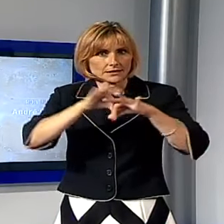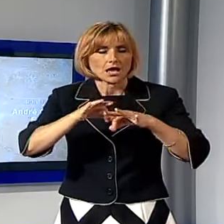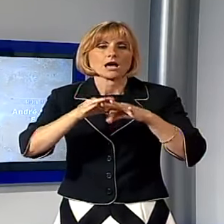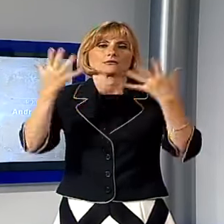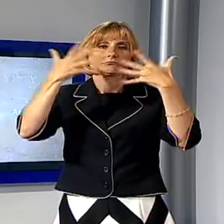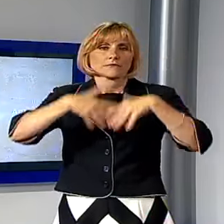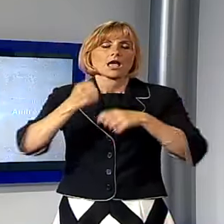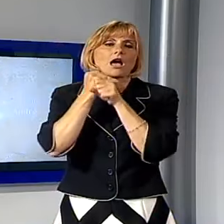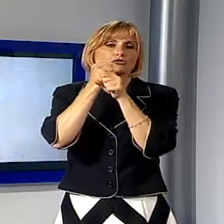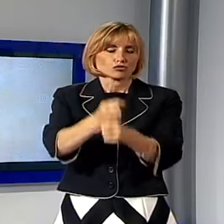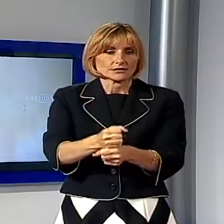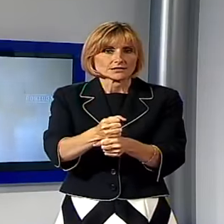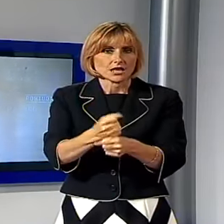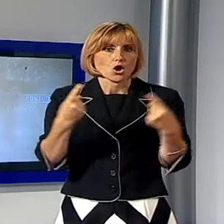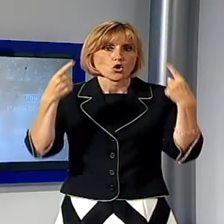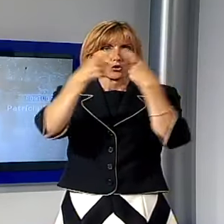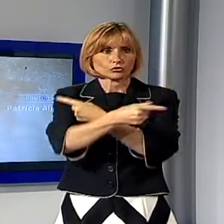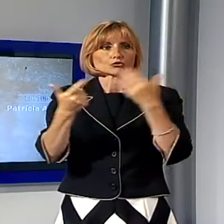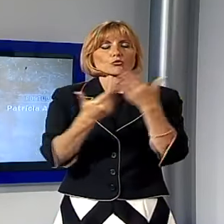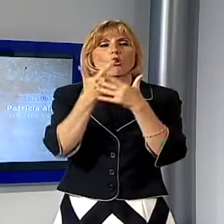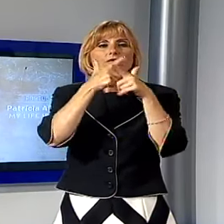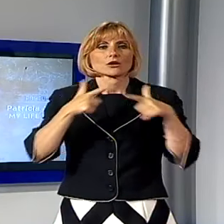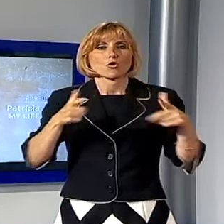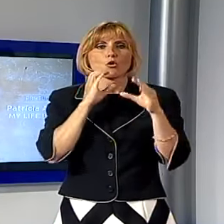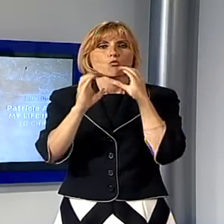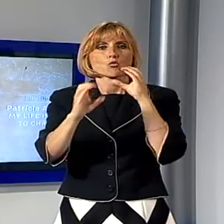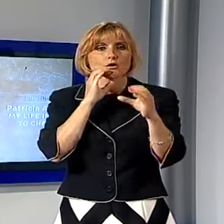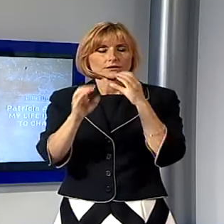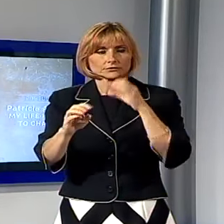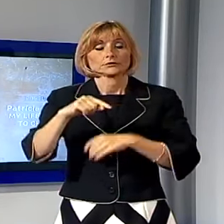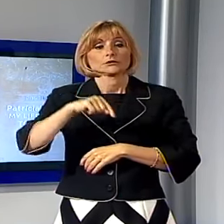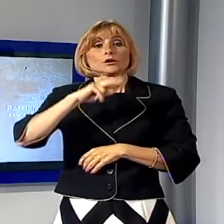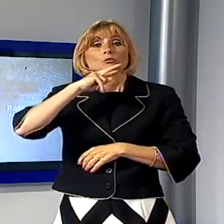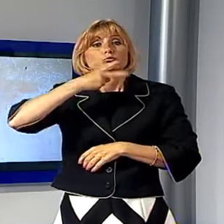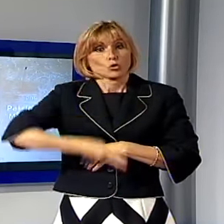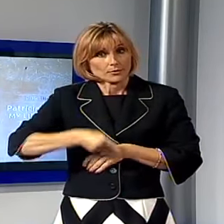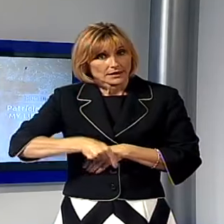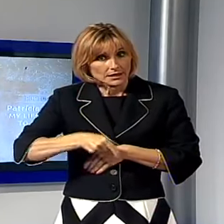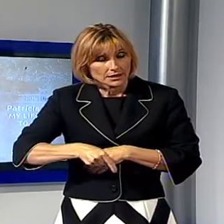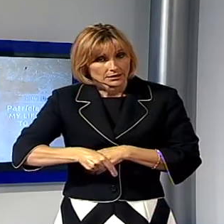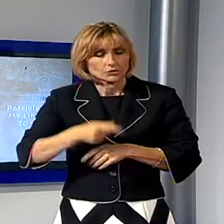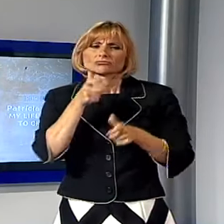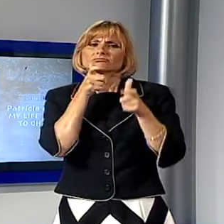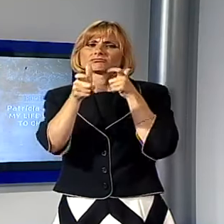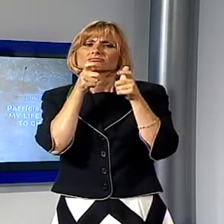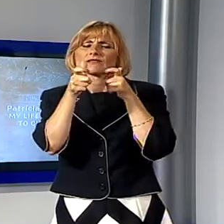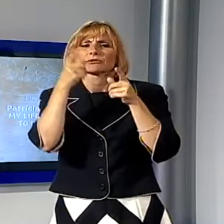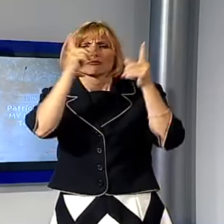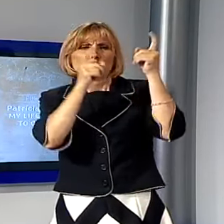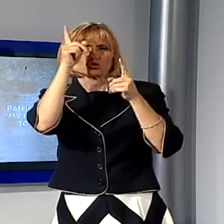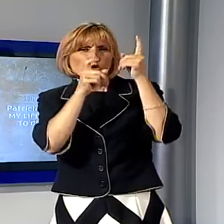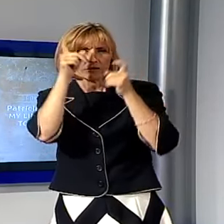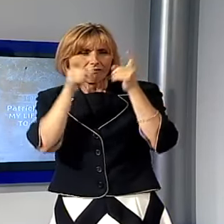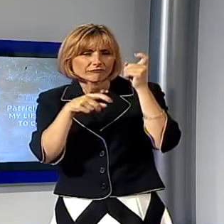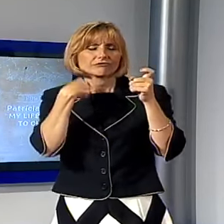Contrasto sui nuovi linguaggi di comunicazione nel pomeriggio prima del taglio del nastro una conversazione sulla fotografia